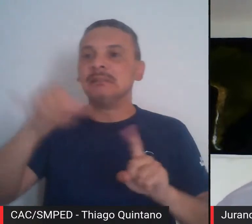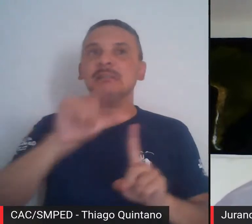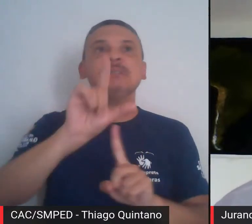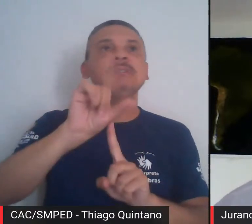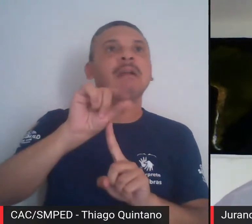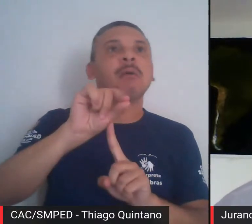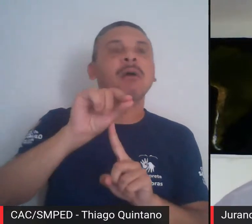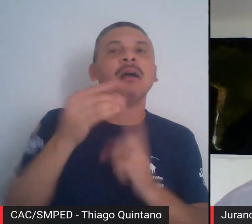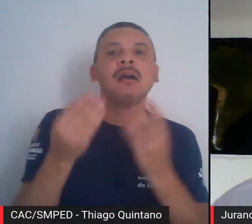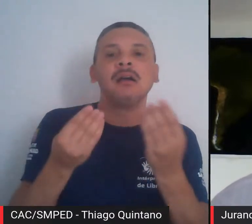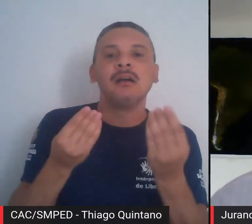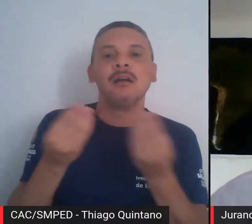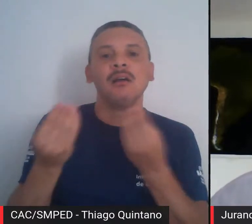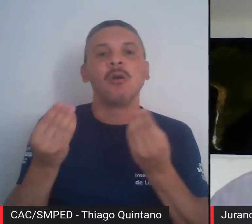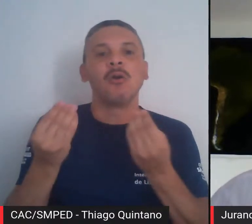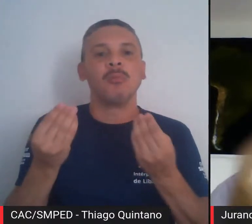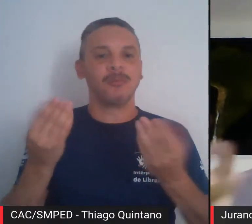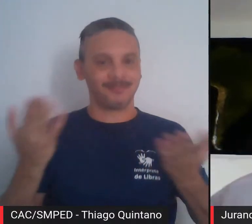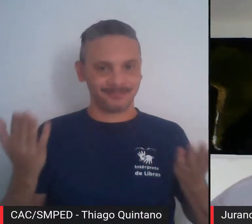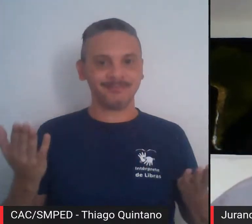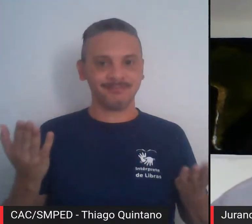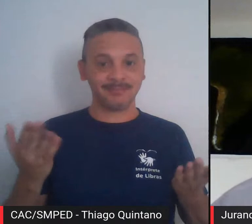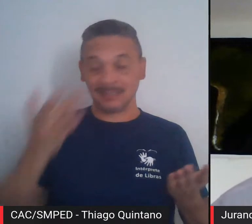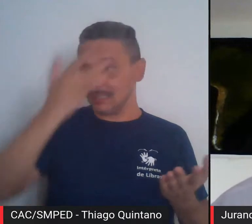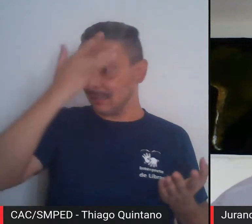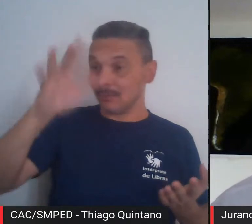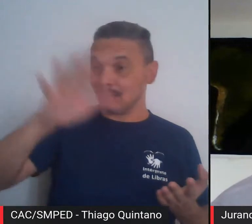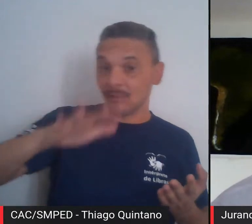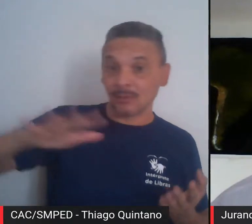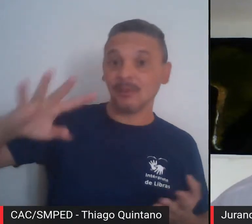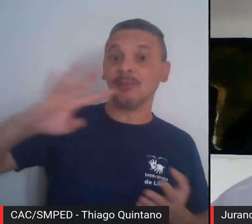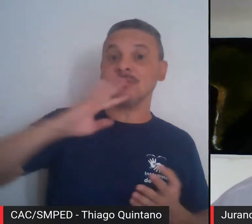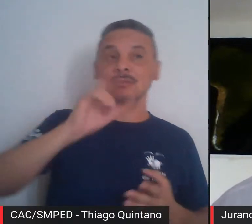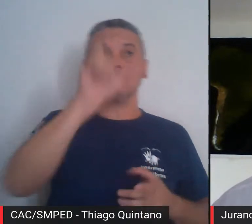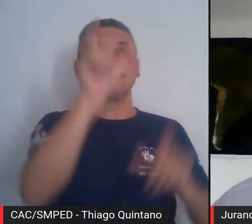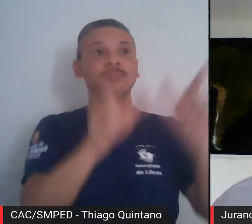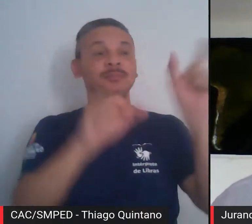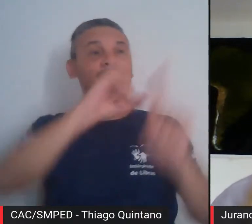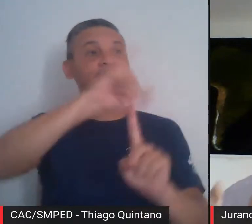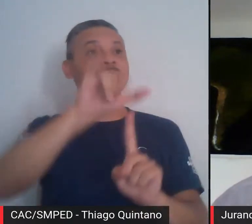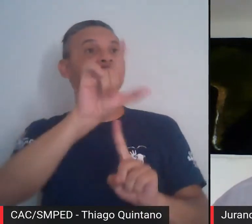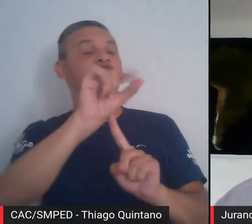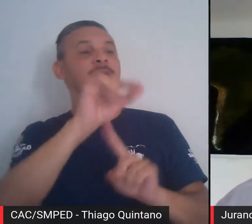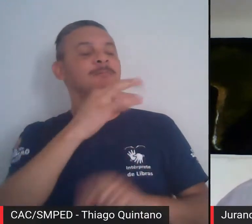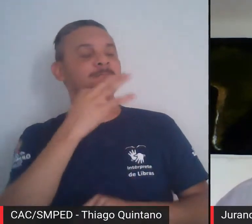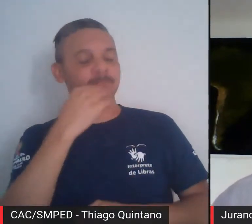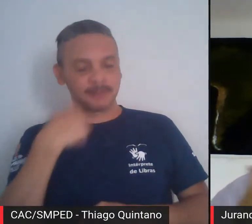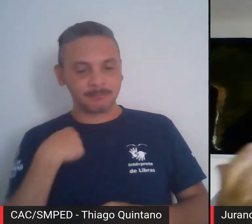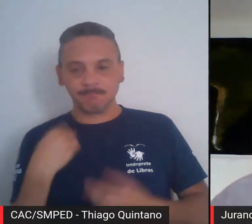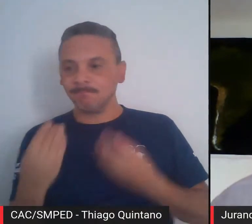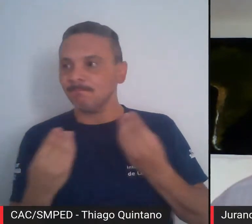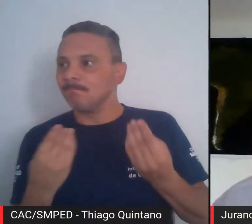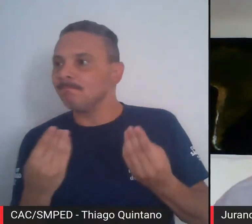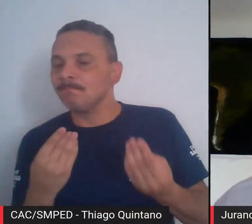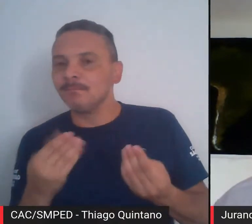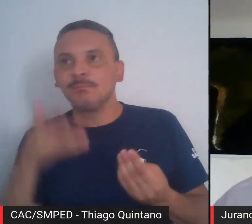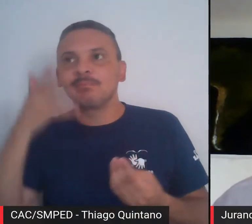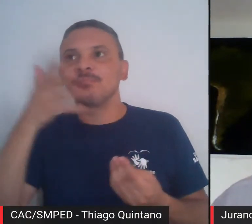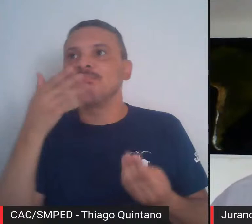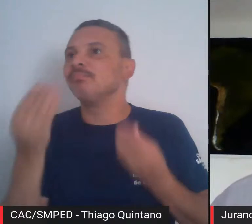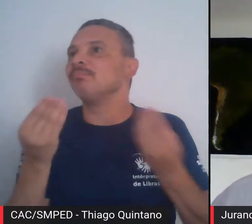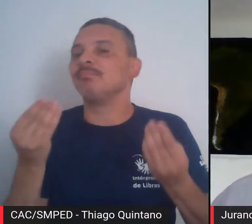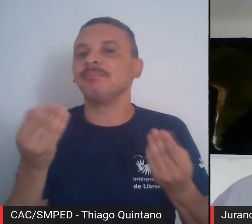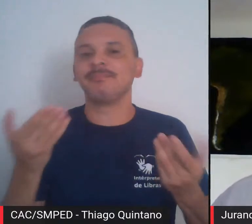tratar da questão, que trata, que vê o Jaraguá numa perspectiva mais artística, mais lúdica, não é?